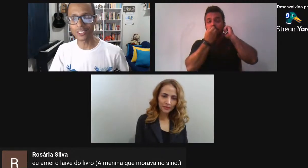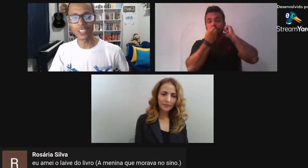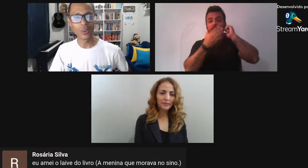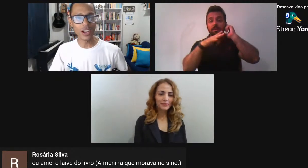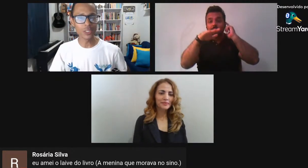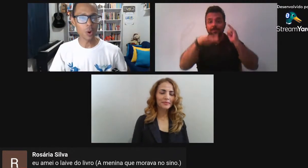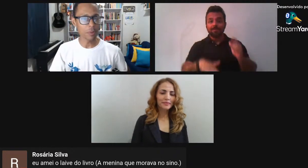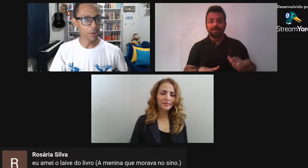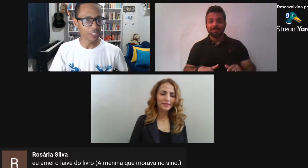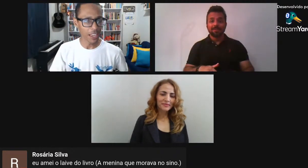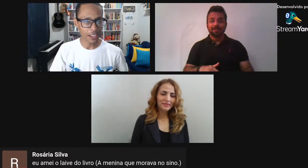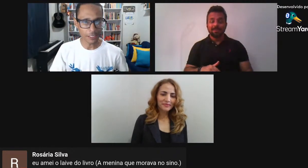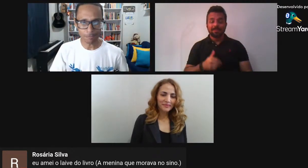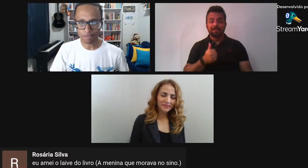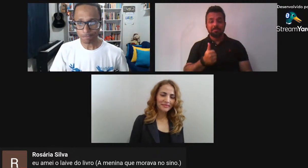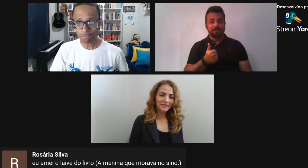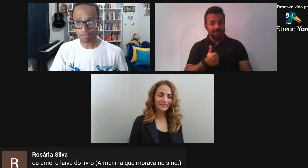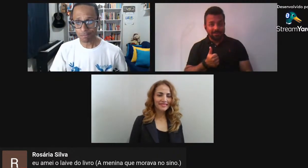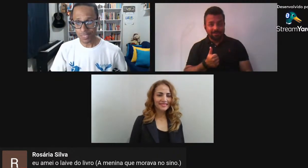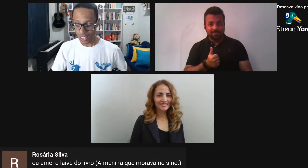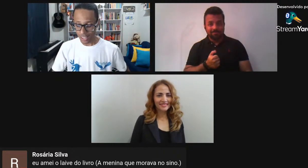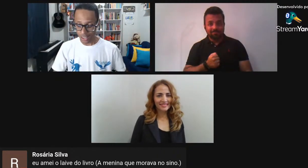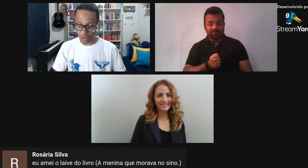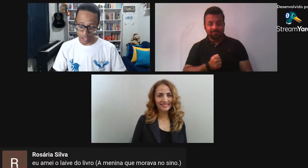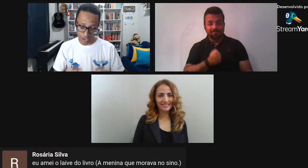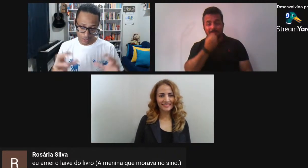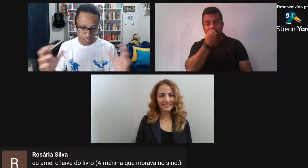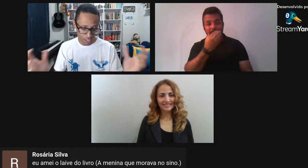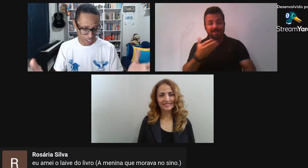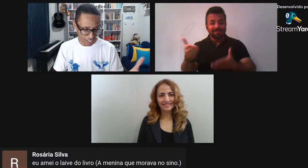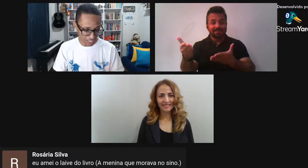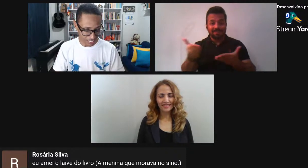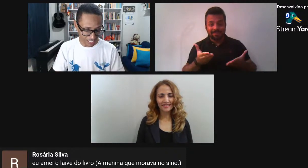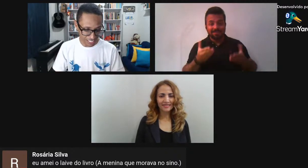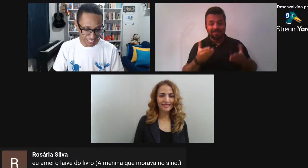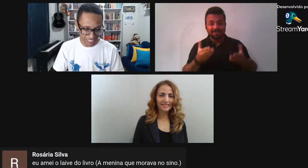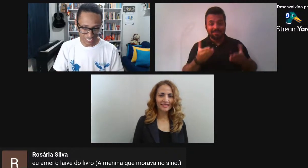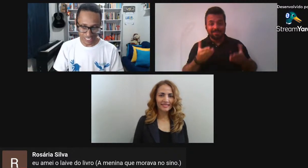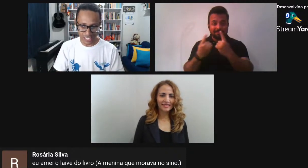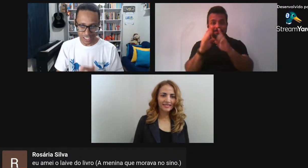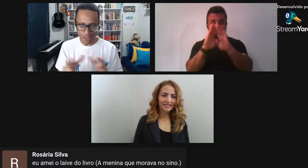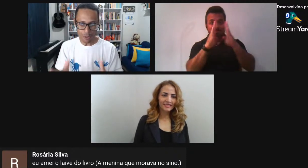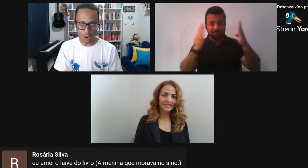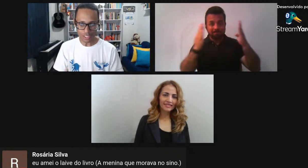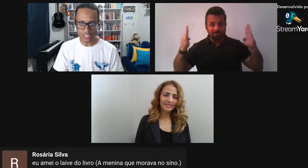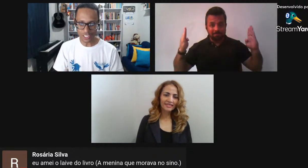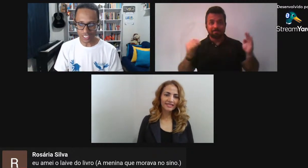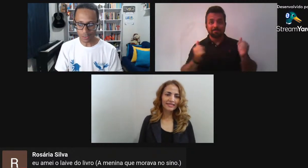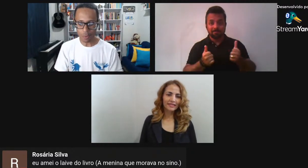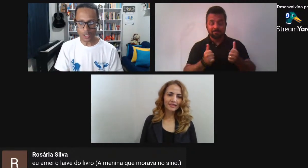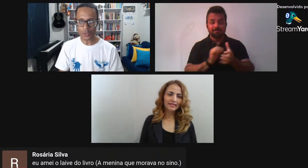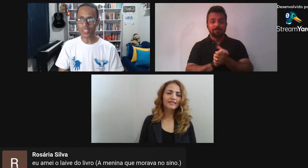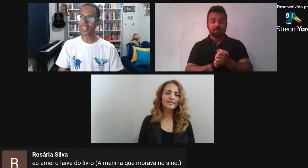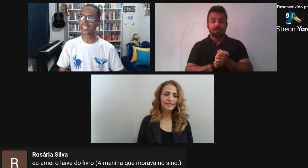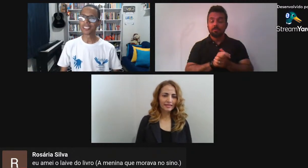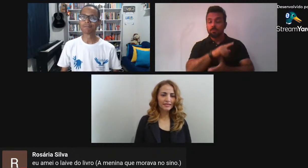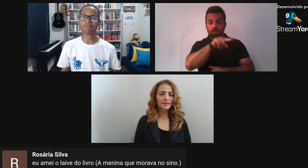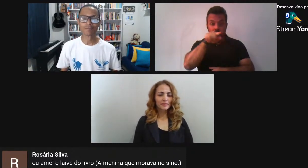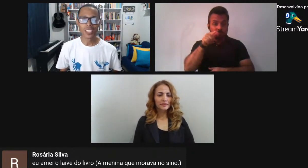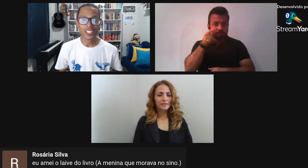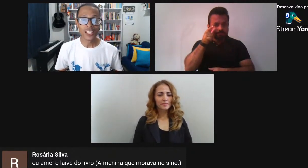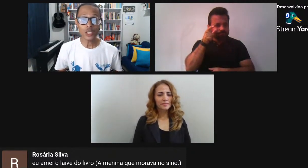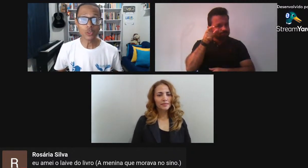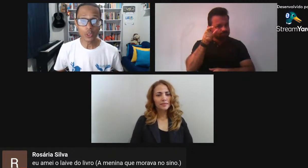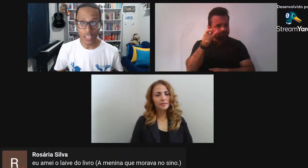Ao Dialogando com a Biblioteca Eu quero que Quem for assistir Possam aí